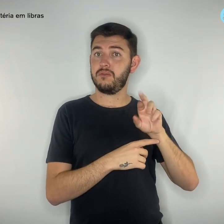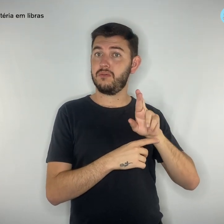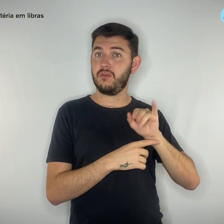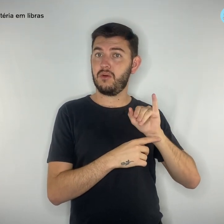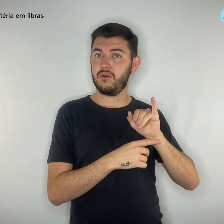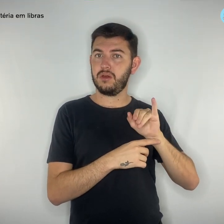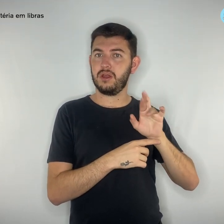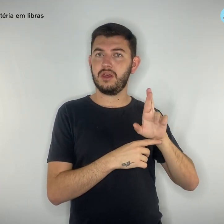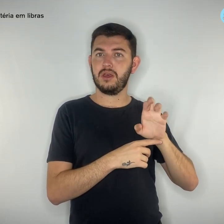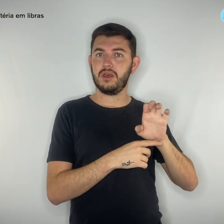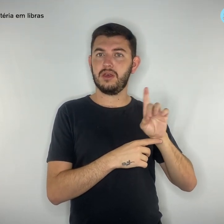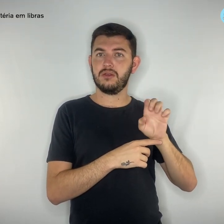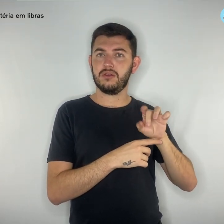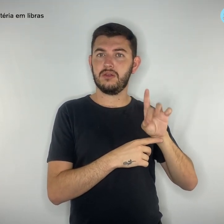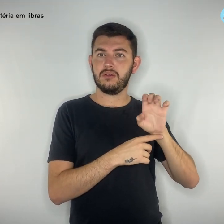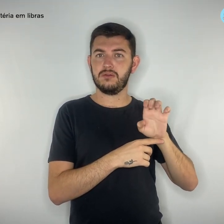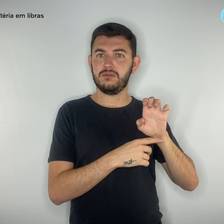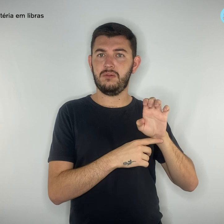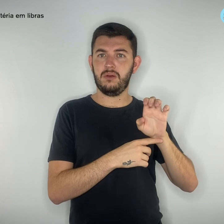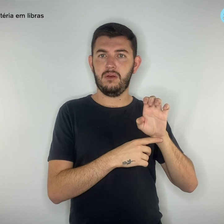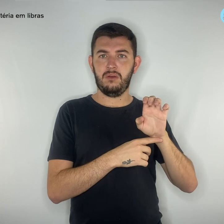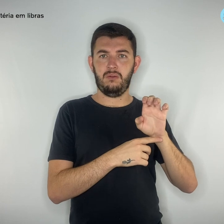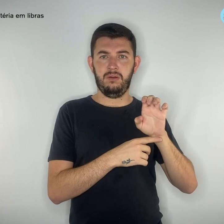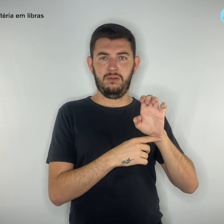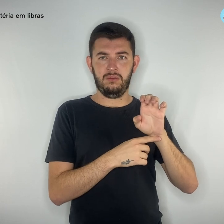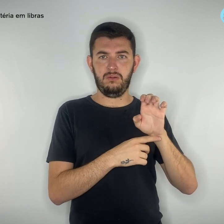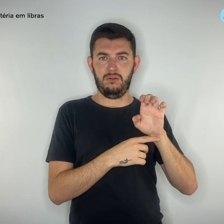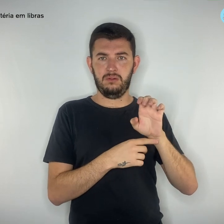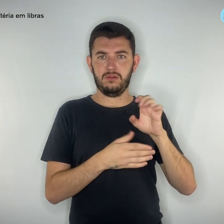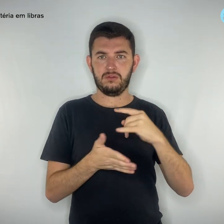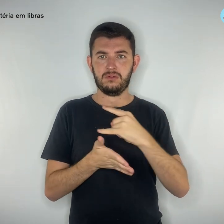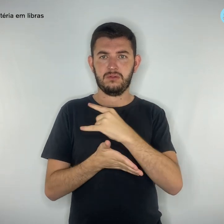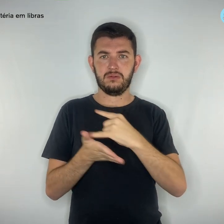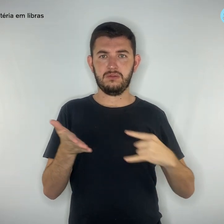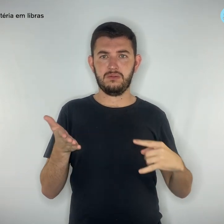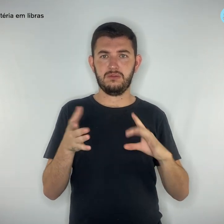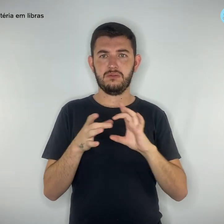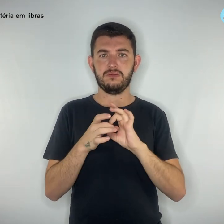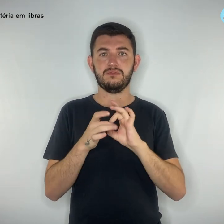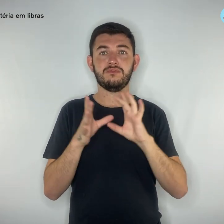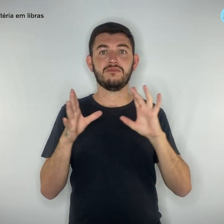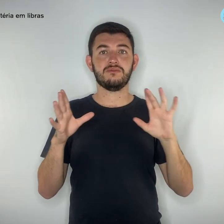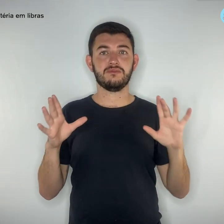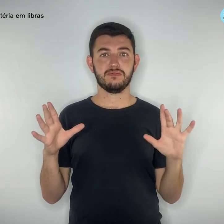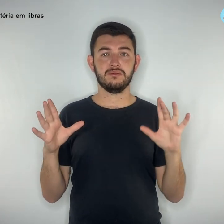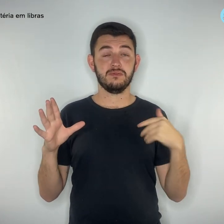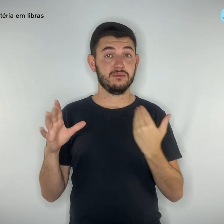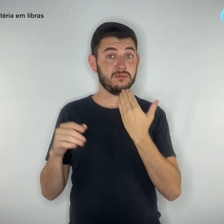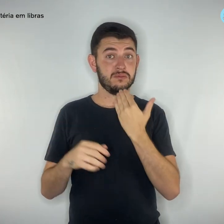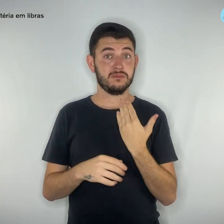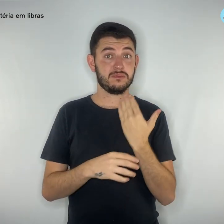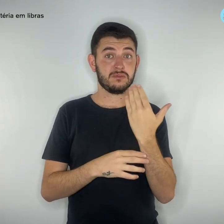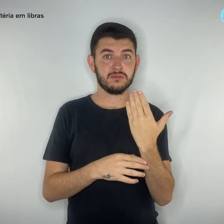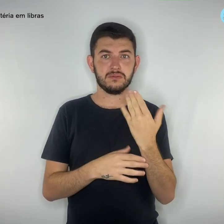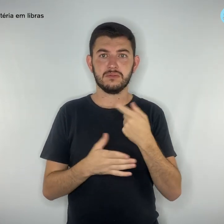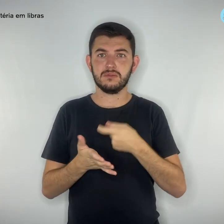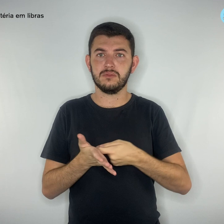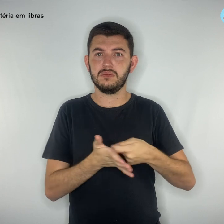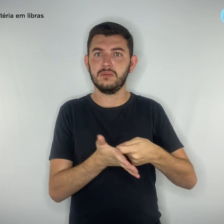o recolhimento dos alvarás de liberação, que estão sendo solicitados e exigidos no processo